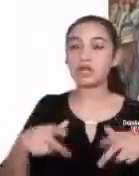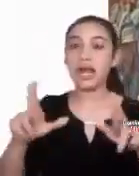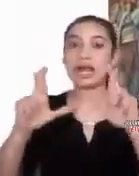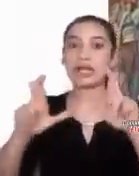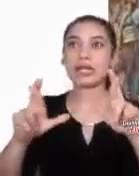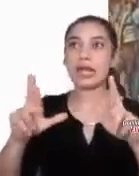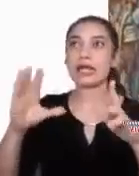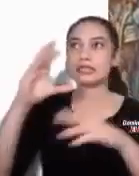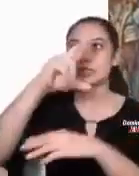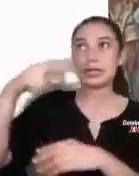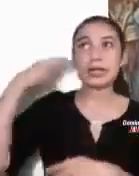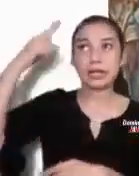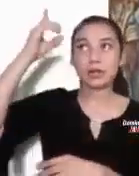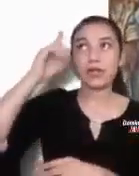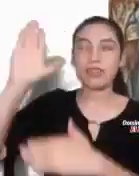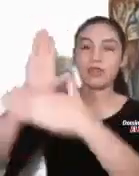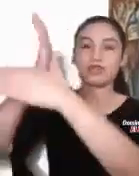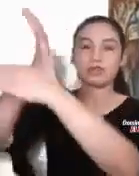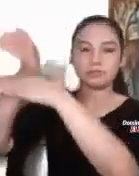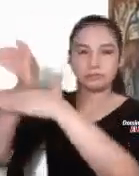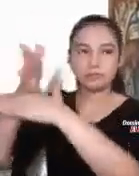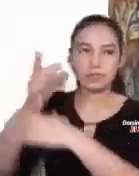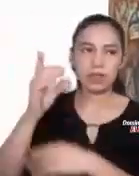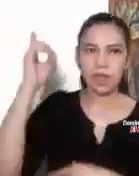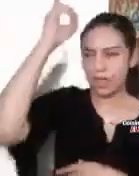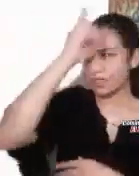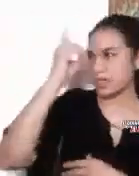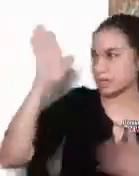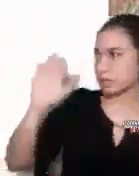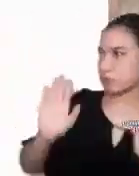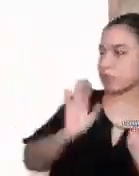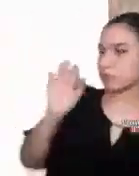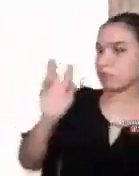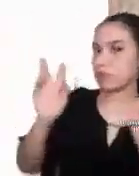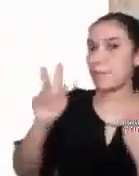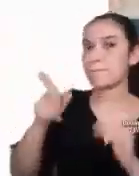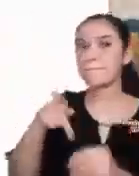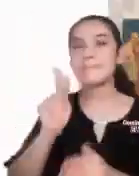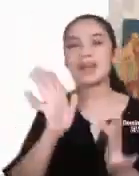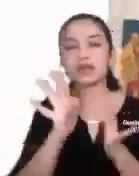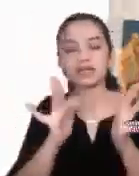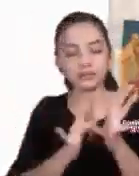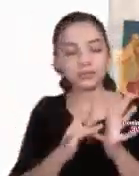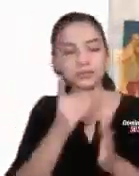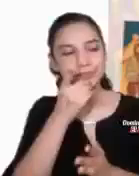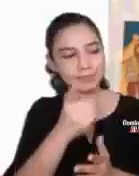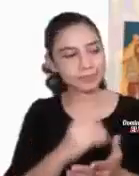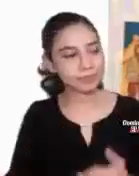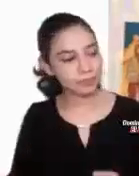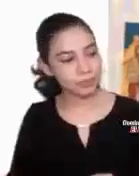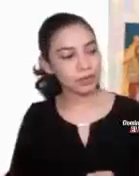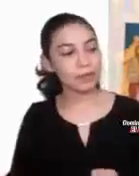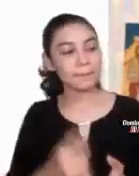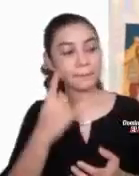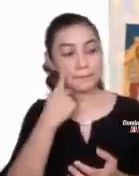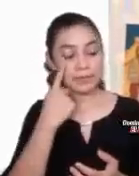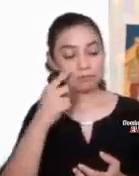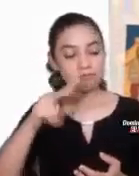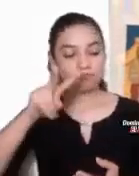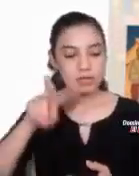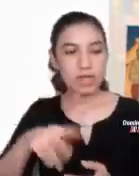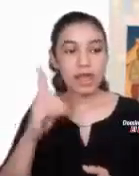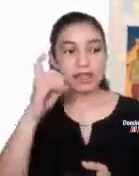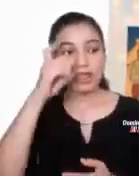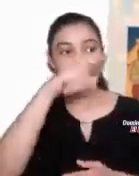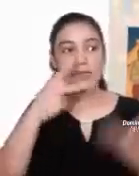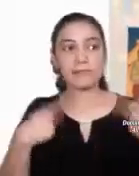Los discípulos quedaron sorprendidos ante estas palabras, pero Jesús insistió, Hijitos, ¿Qué difícil es para